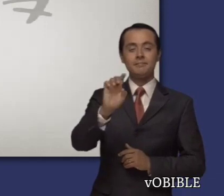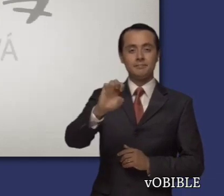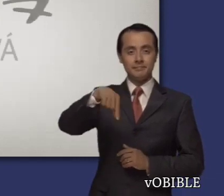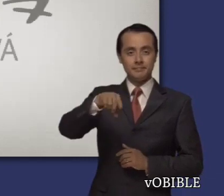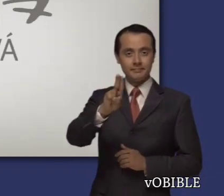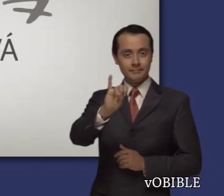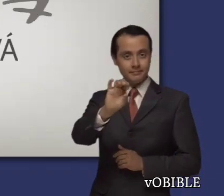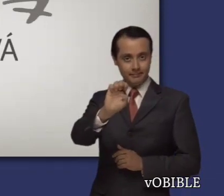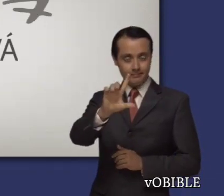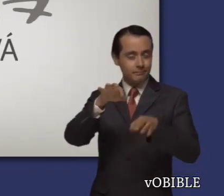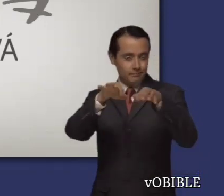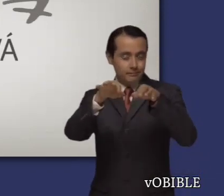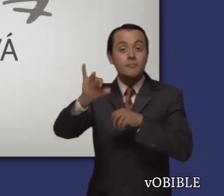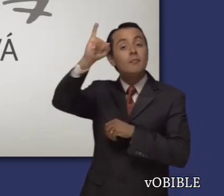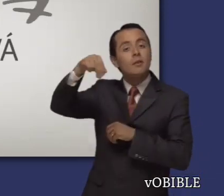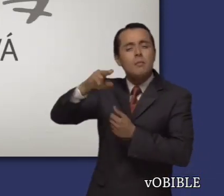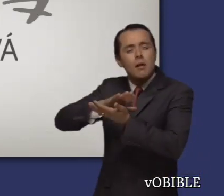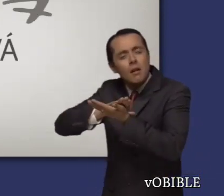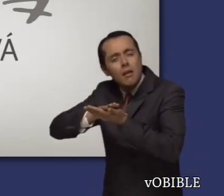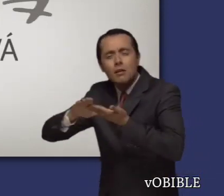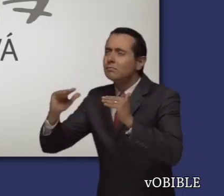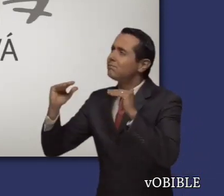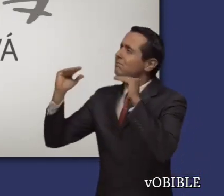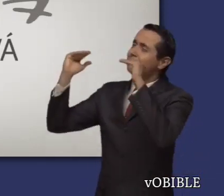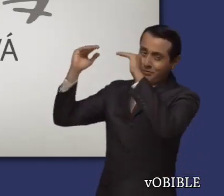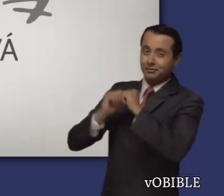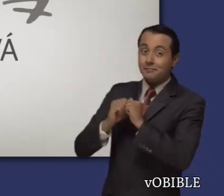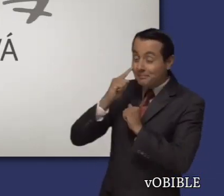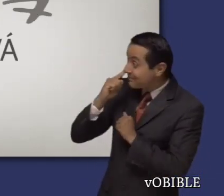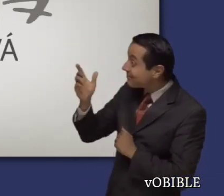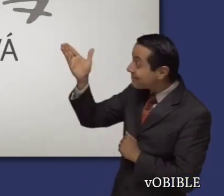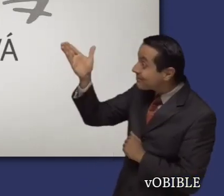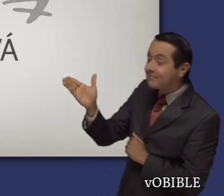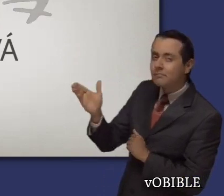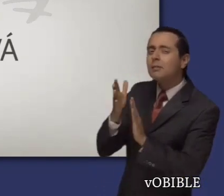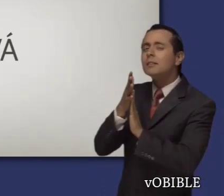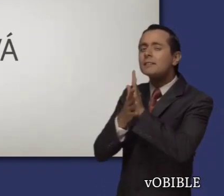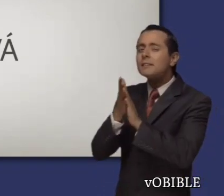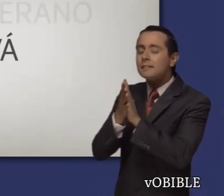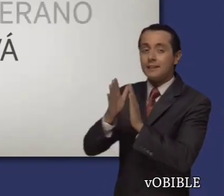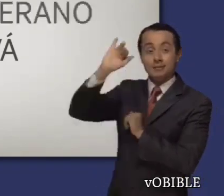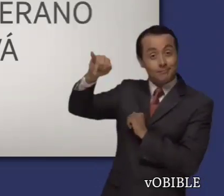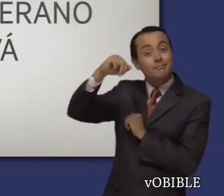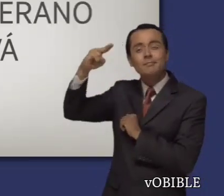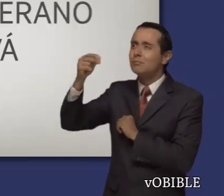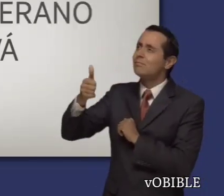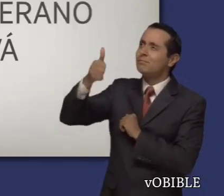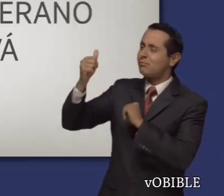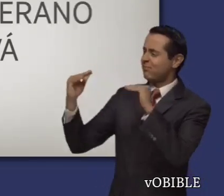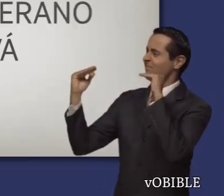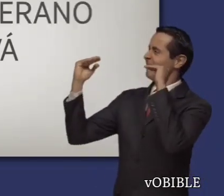La santificación del nombre de Jehová se destaca a lo largo de todo el libro. La expresión